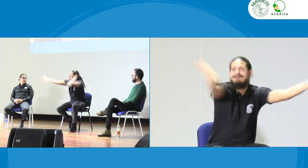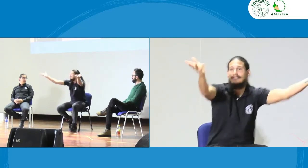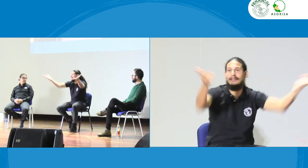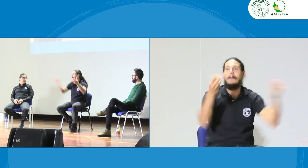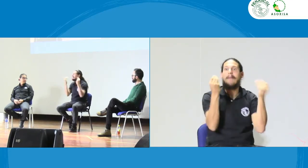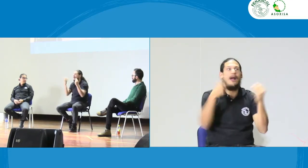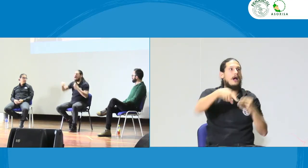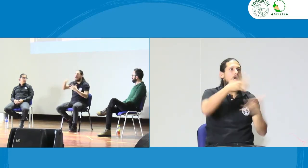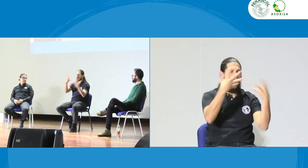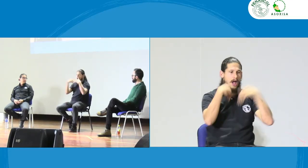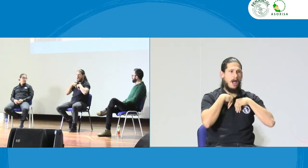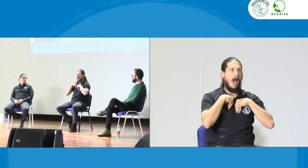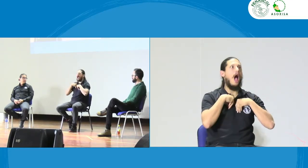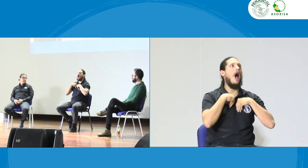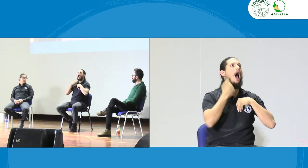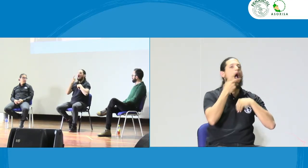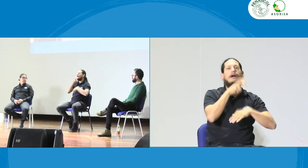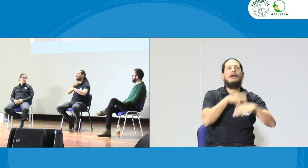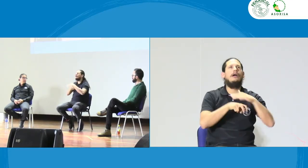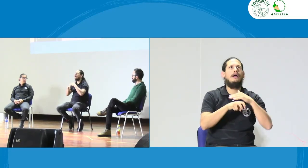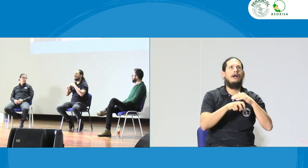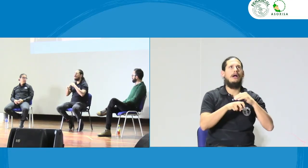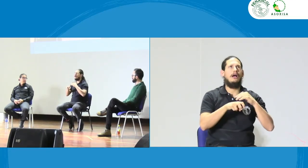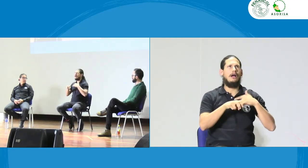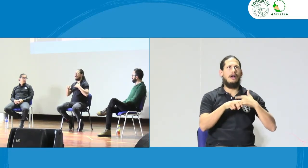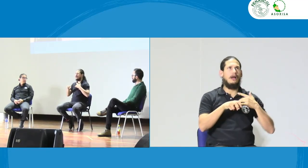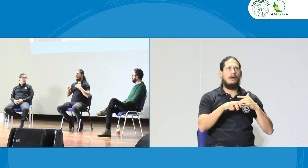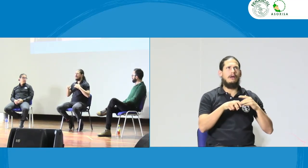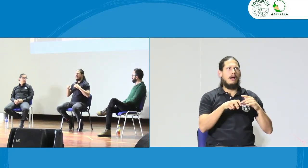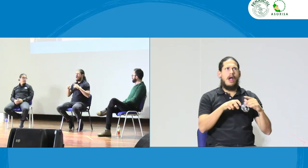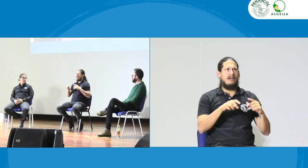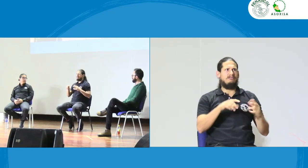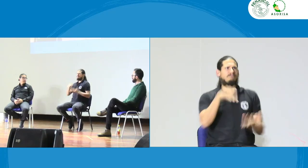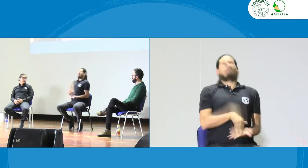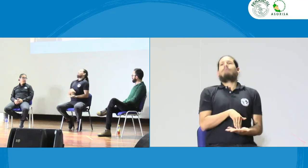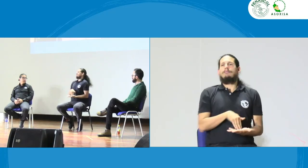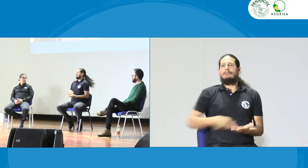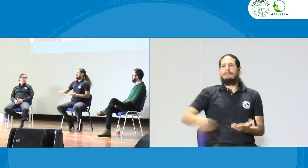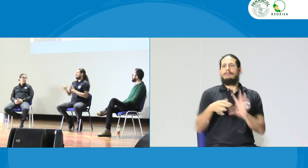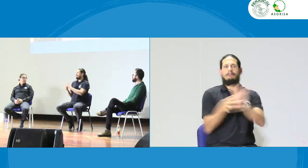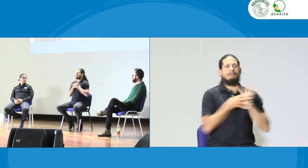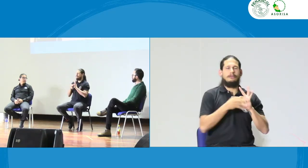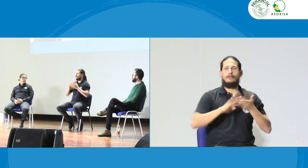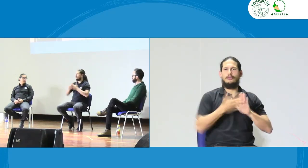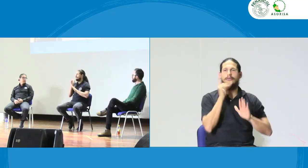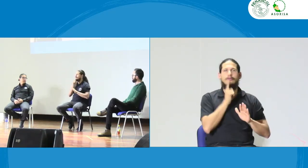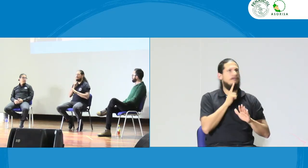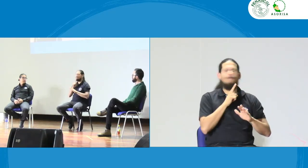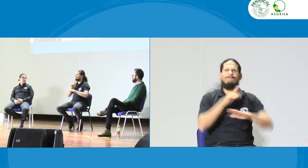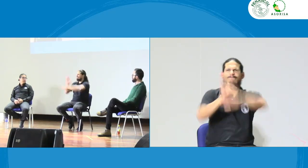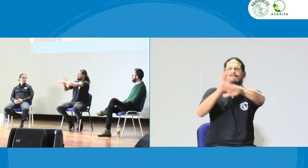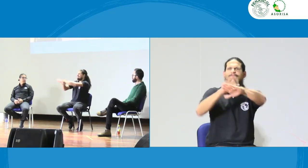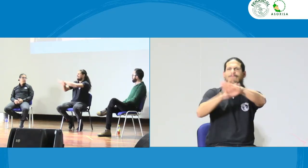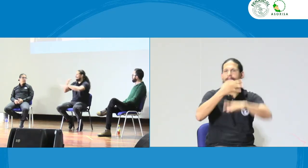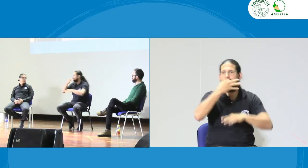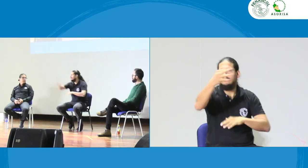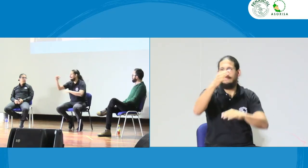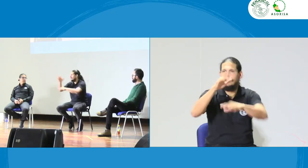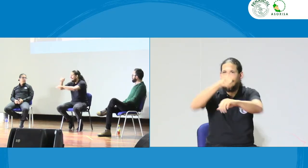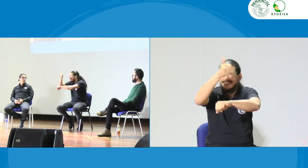formar hacer transferencia de conocimiento para que las personas sordas se apropien de ese conocimiento y sienten una postura que